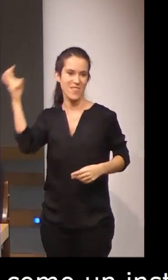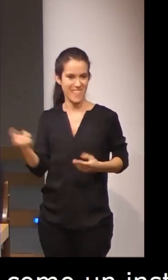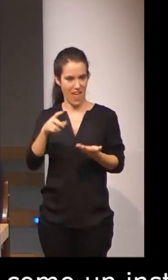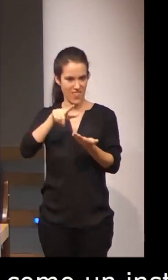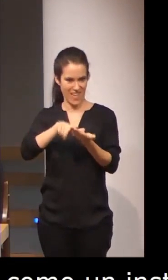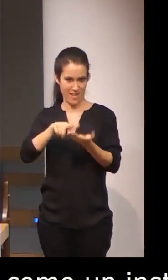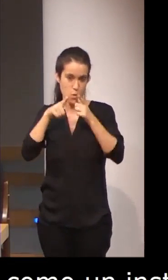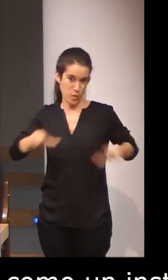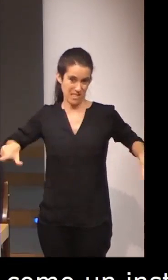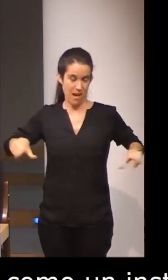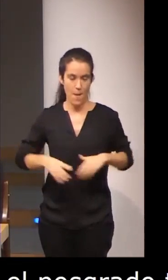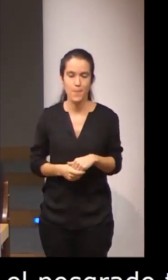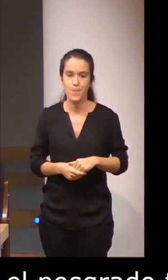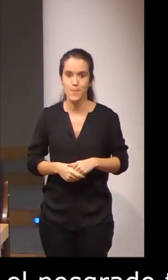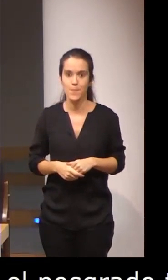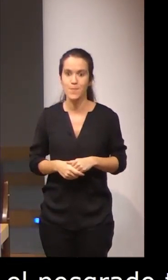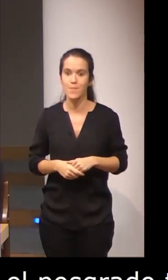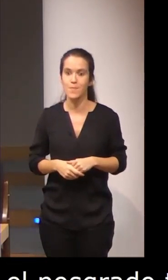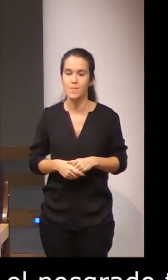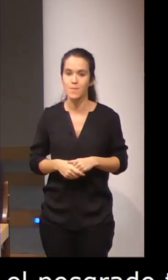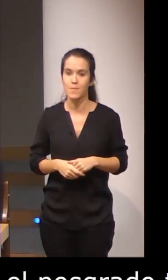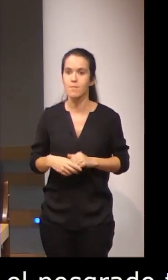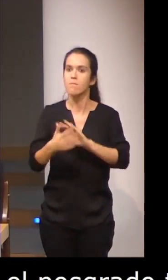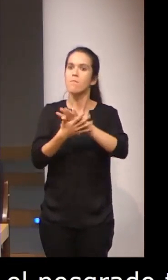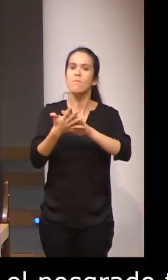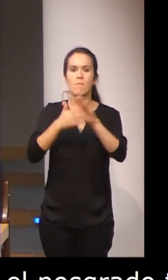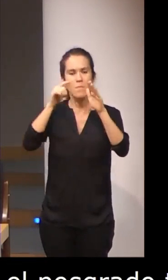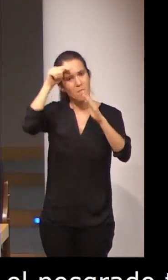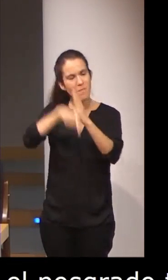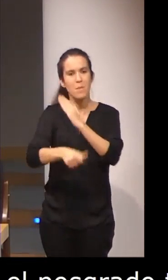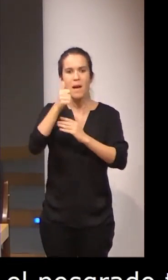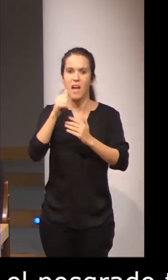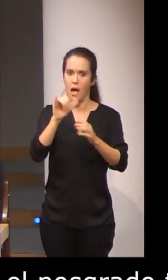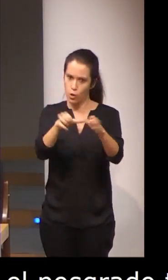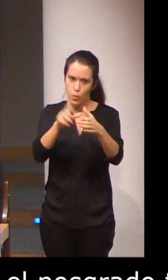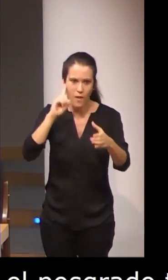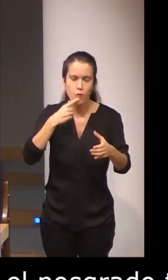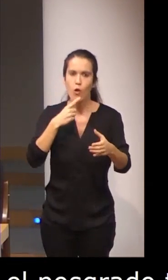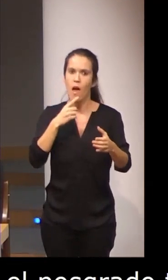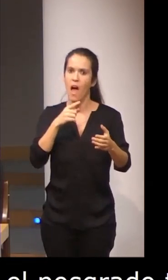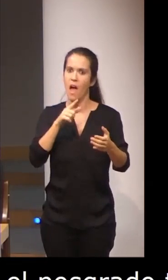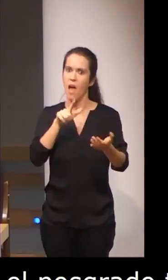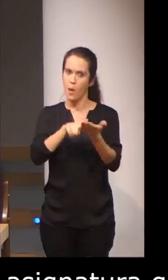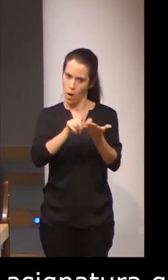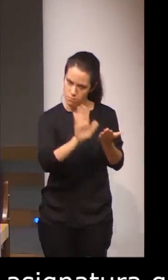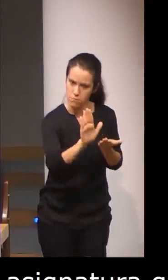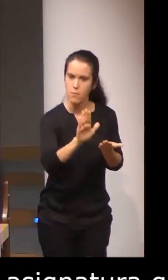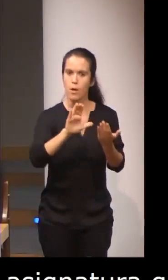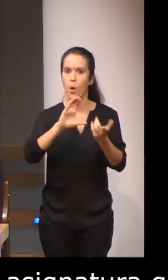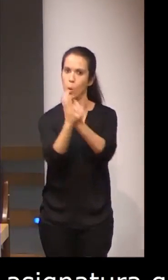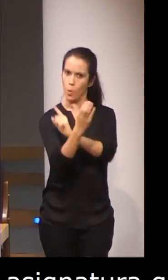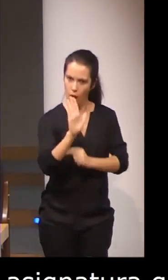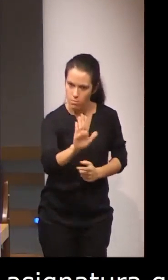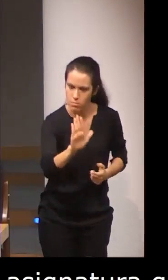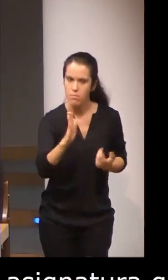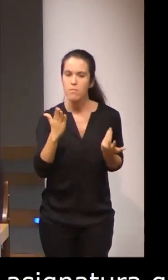Aquí lo que destacamos es la existencia de una comunidad sorda que tiene una lengua propia y una cultura propia y las implicaciones